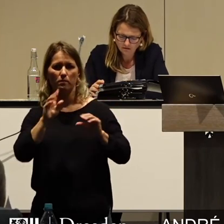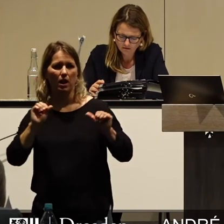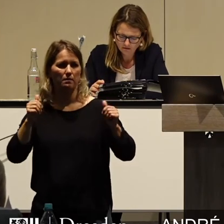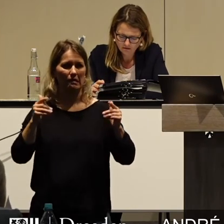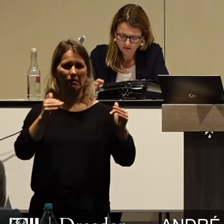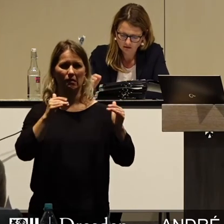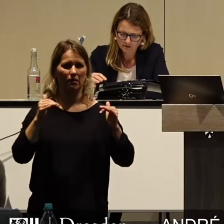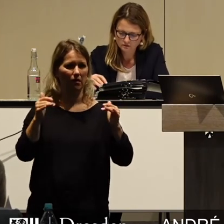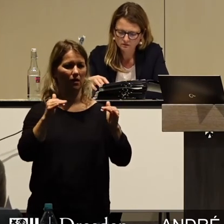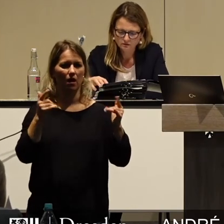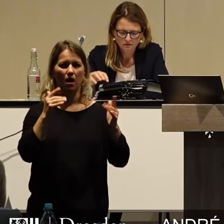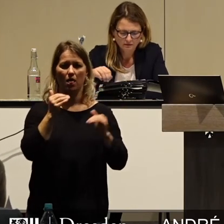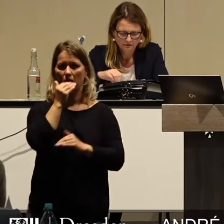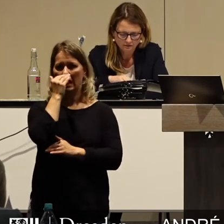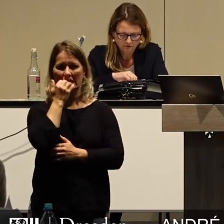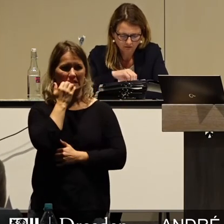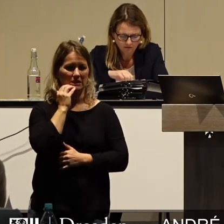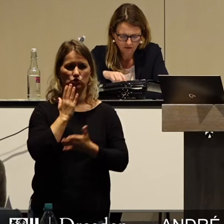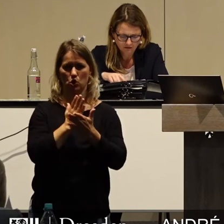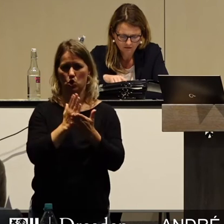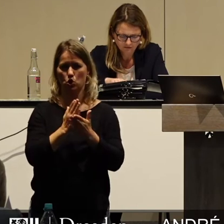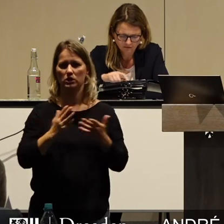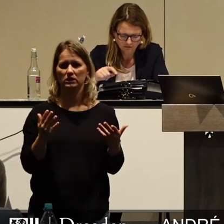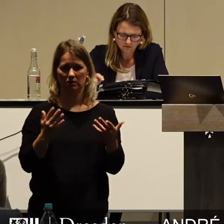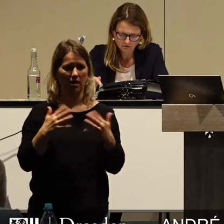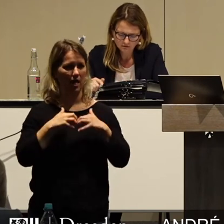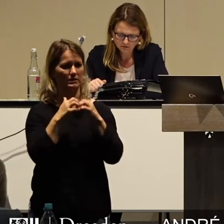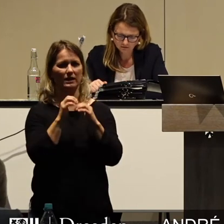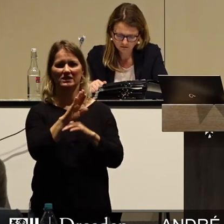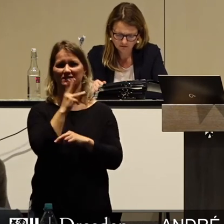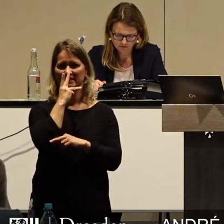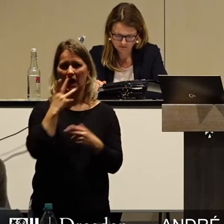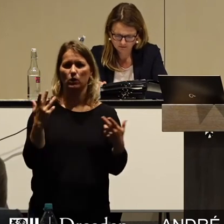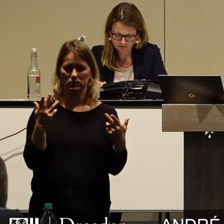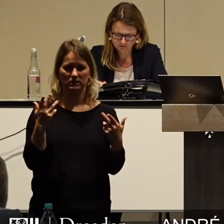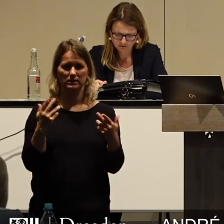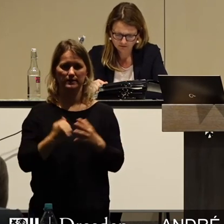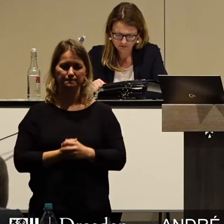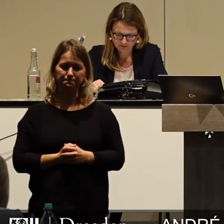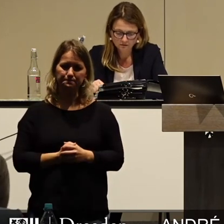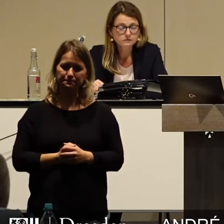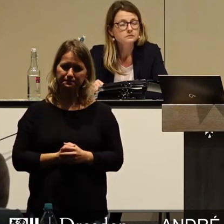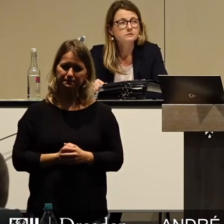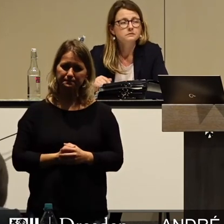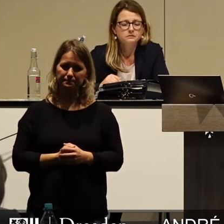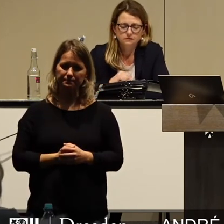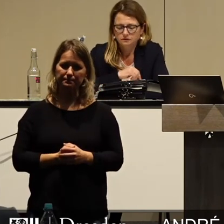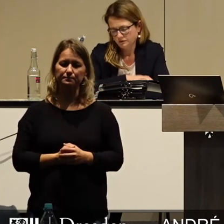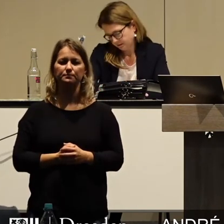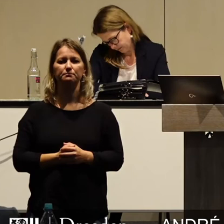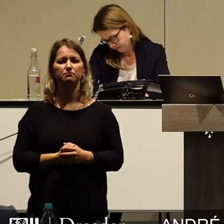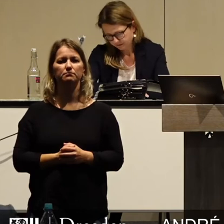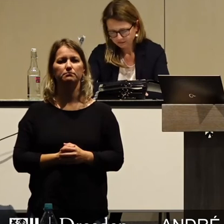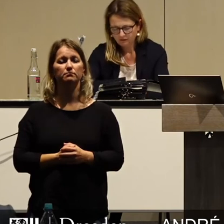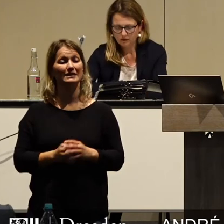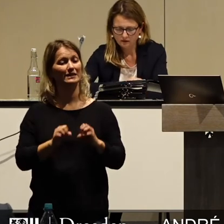steht das Wasser nicht nur bis zum Hals, sondern Oberkante, Unterlippe. Und jetzt werden sie